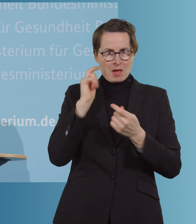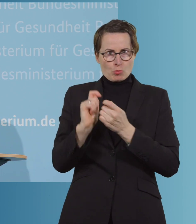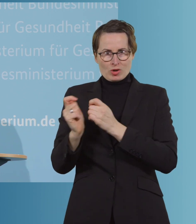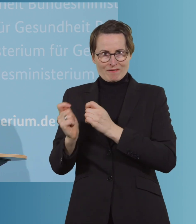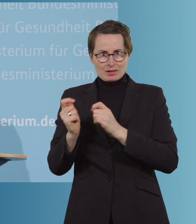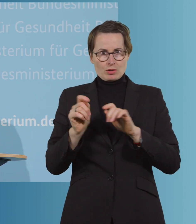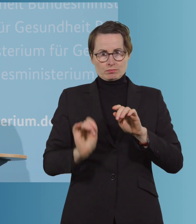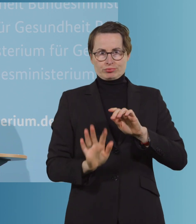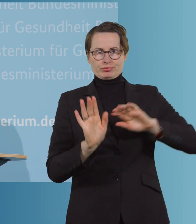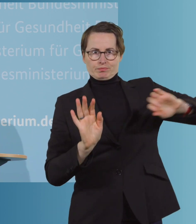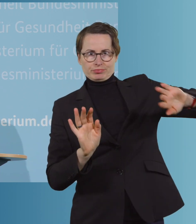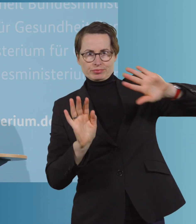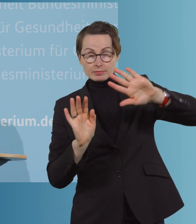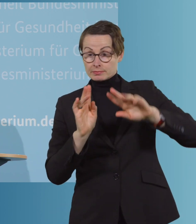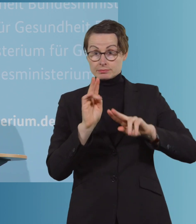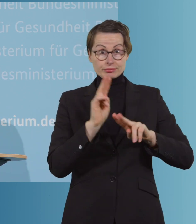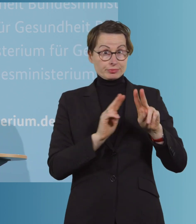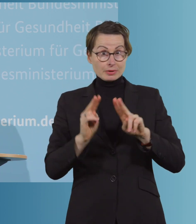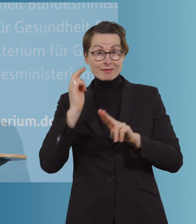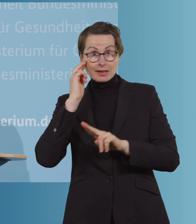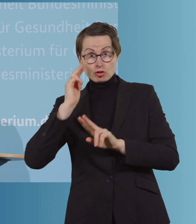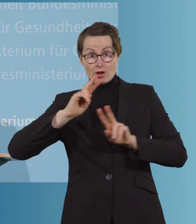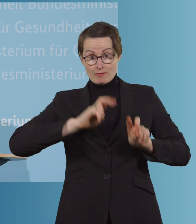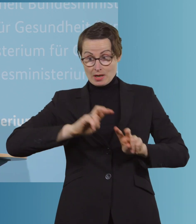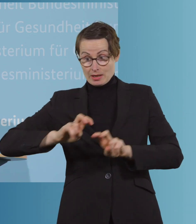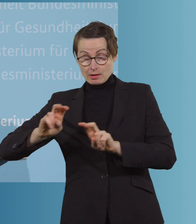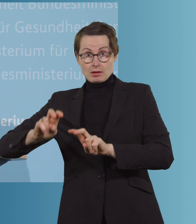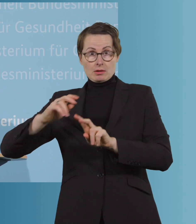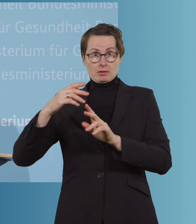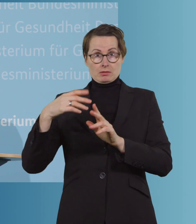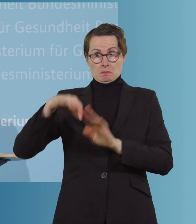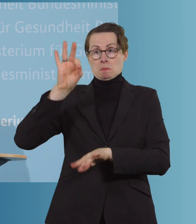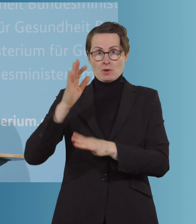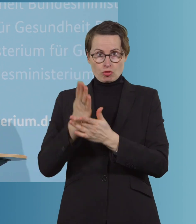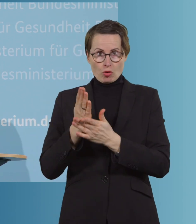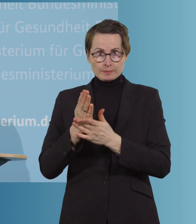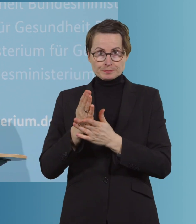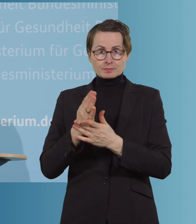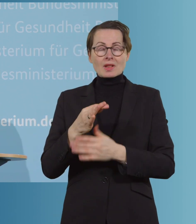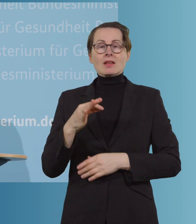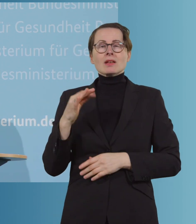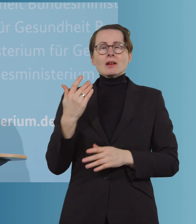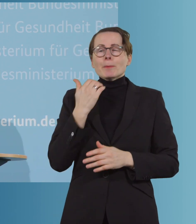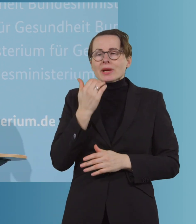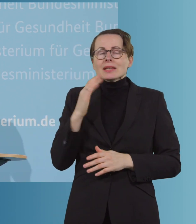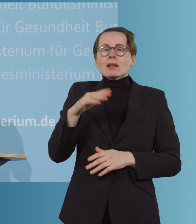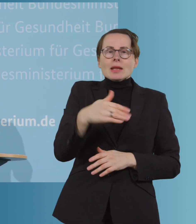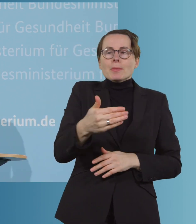erste unterschiedliche wissenschaftliche Erkenntnisse. Eins finde ich sehr wichtig bei allen Berichten. Nach allem, was wir Stand jetzt,